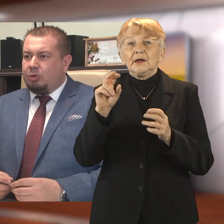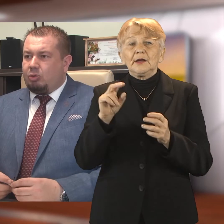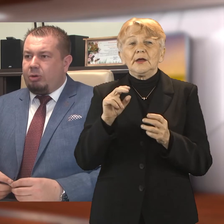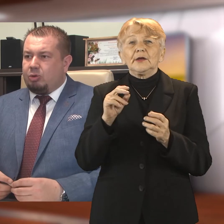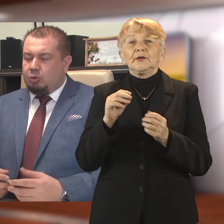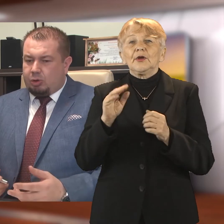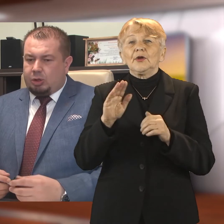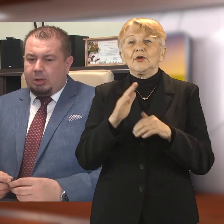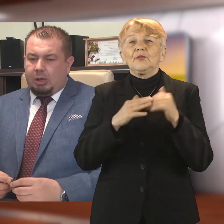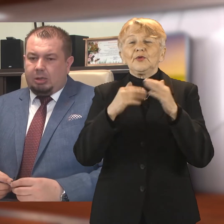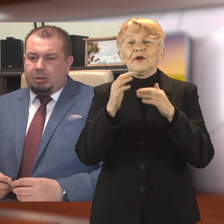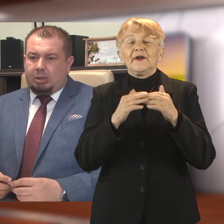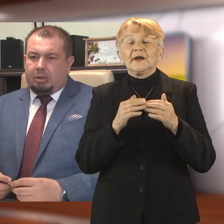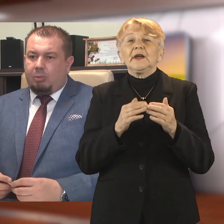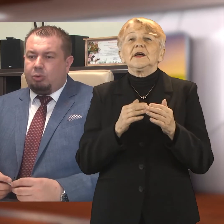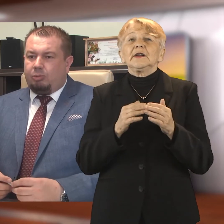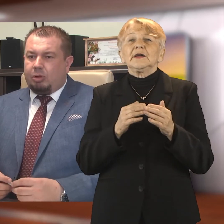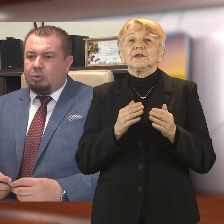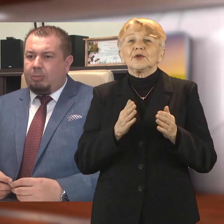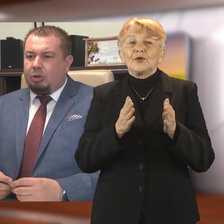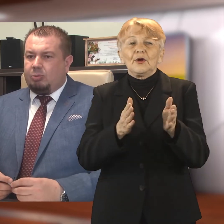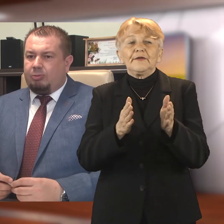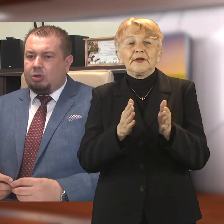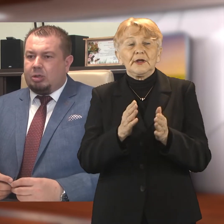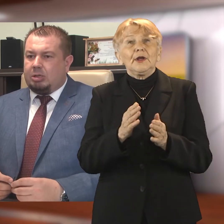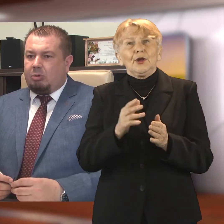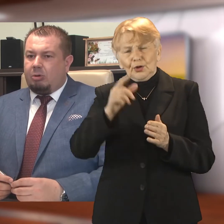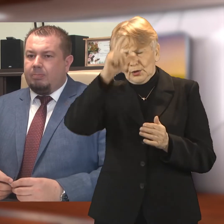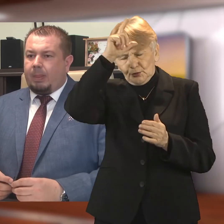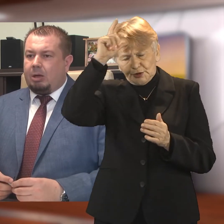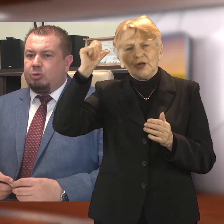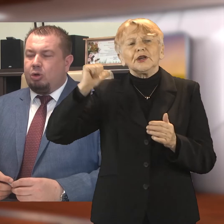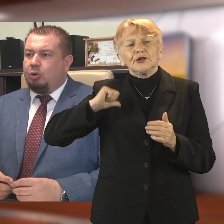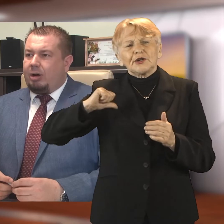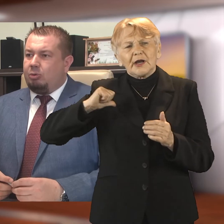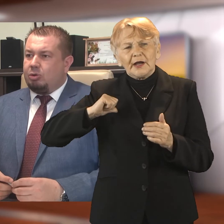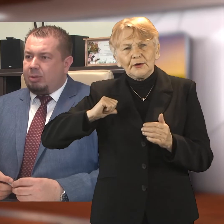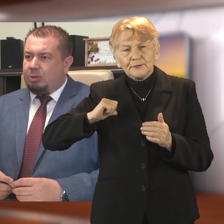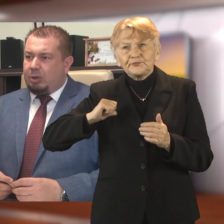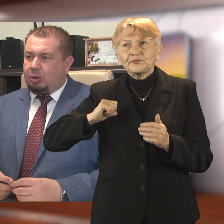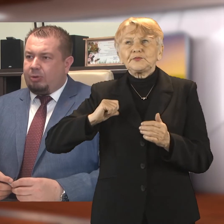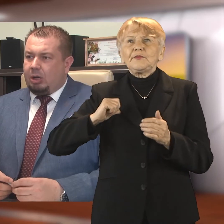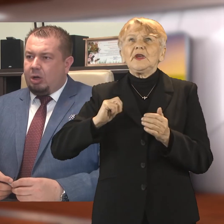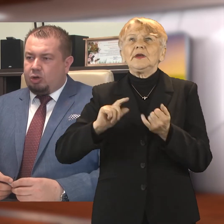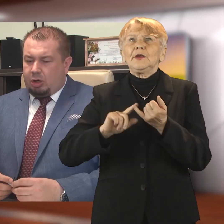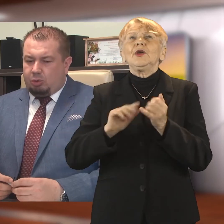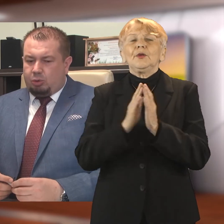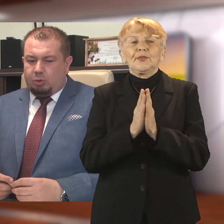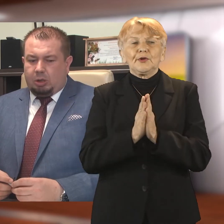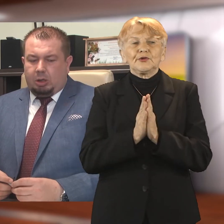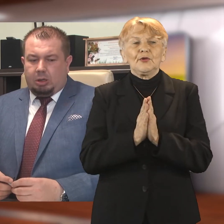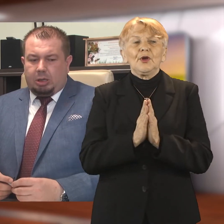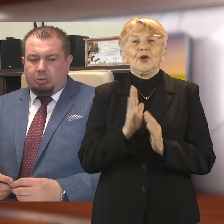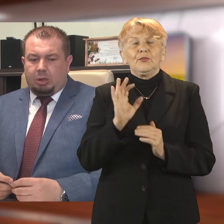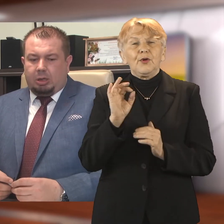mieszkańców oczekuje w przyszłości tych remontów, więc tutaj podejrzmy również decyzję o przygotowaniu koncepcji projektowych szeregu